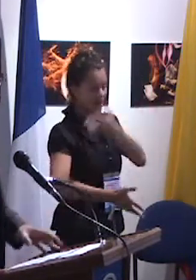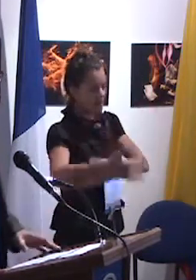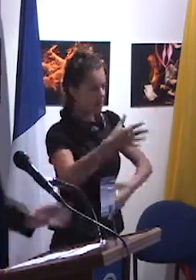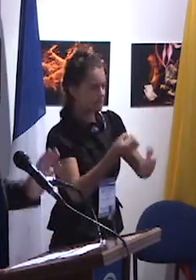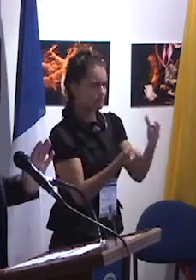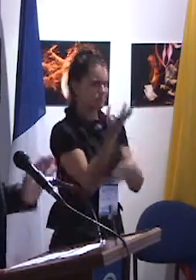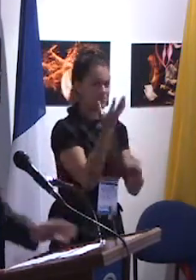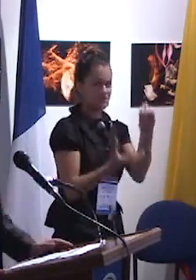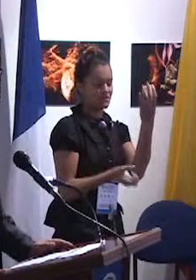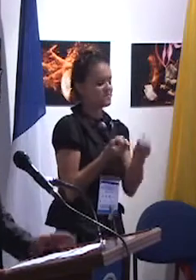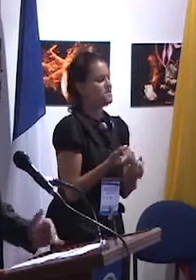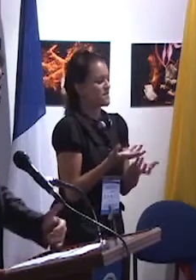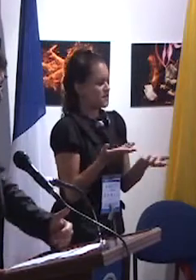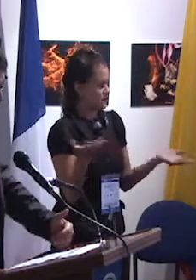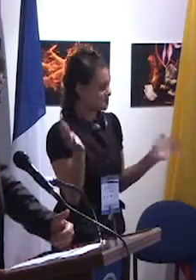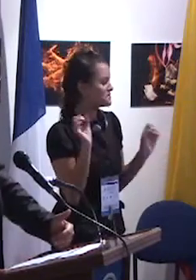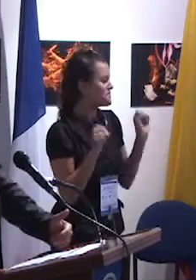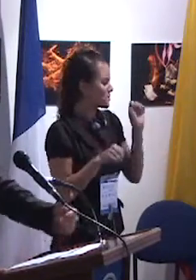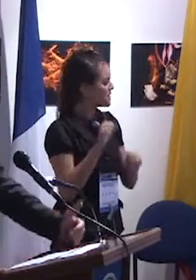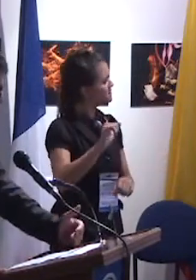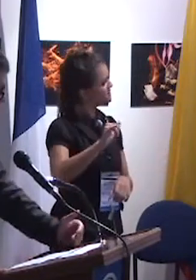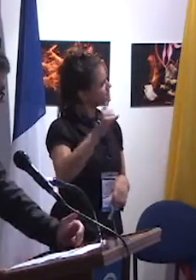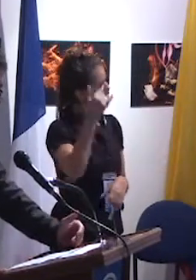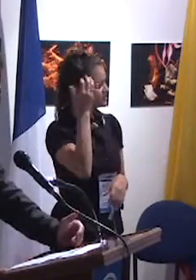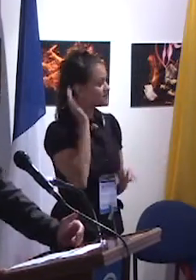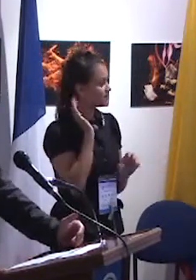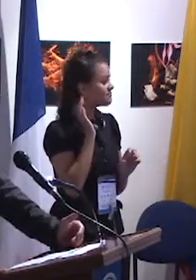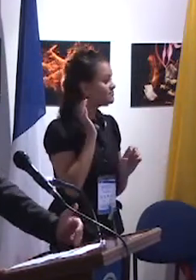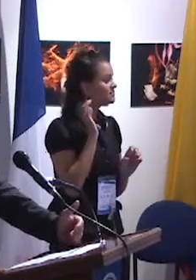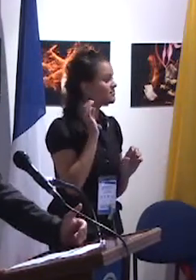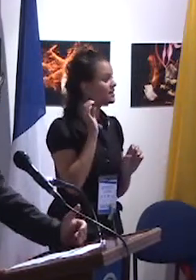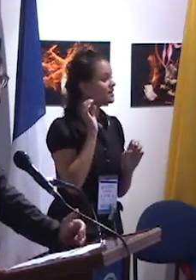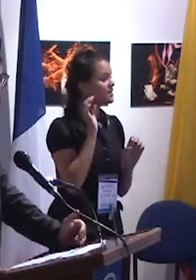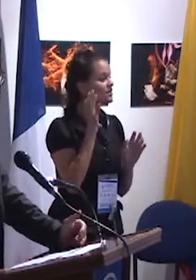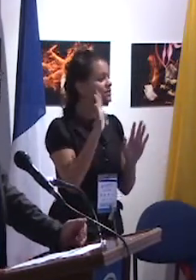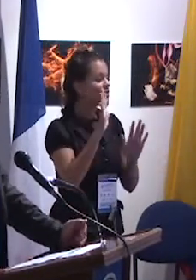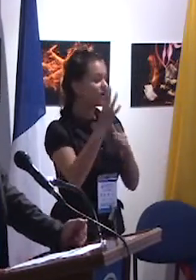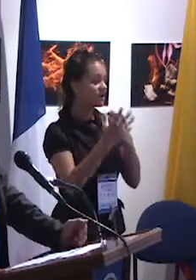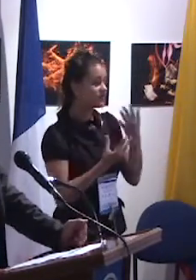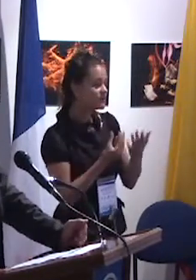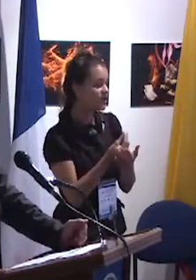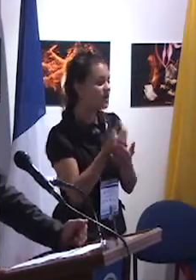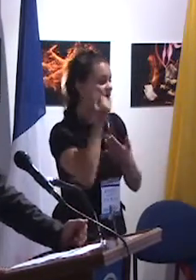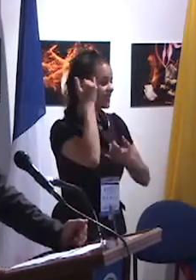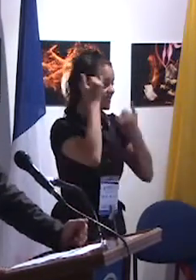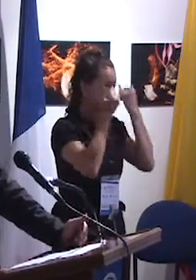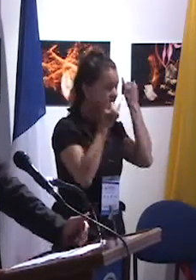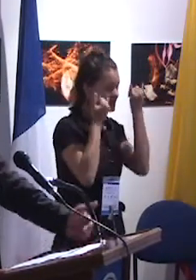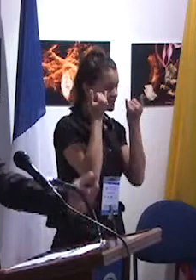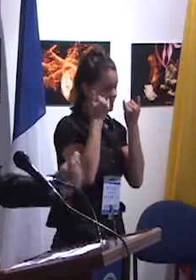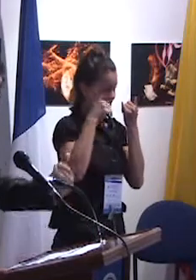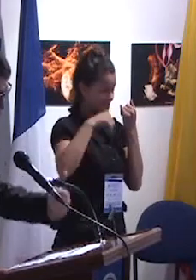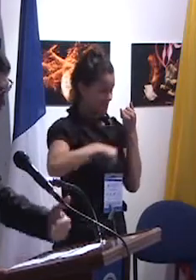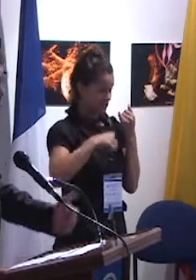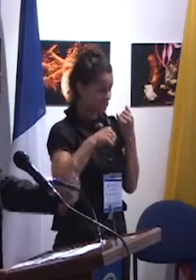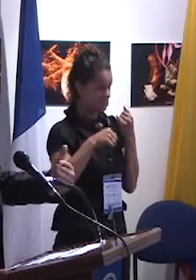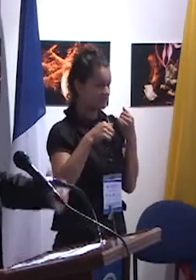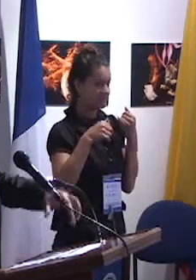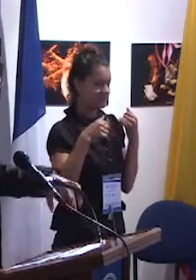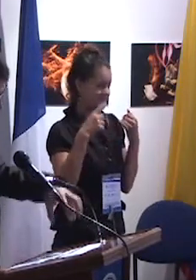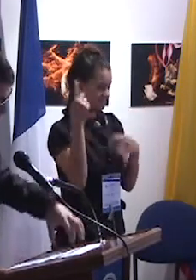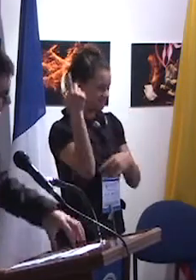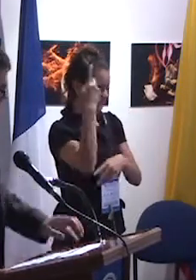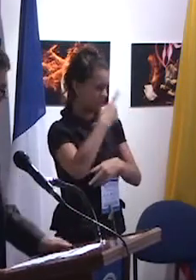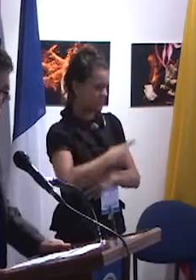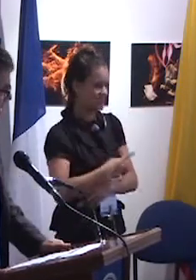posiblemente lo podemos esperar. Los resultados, las ideas que van a salir de este evento puedan